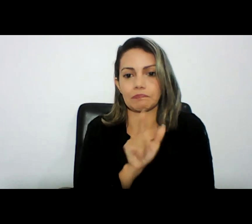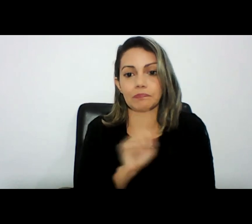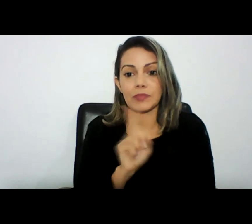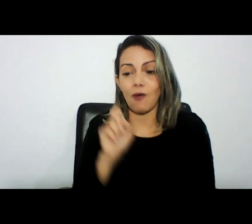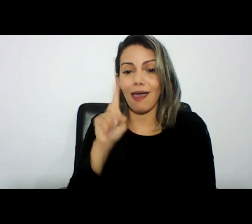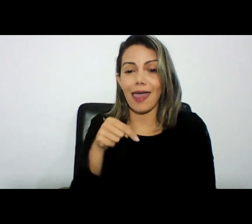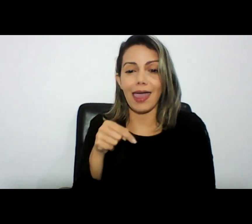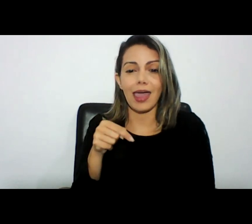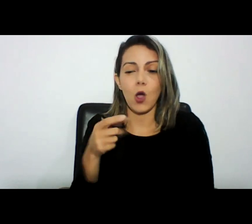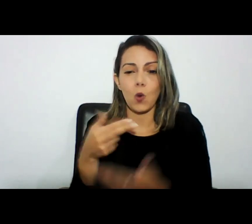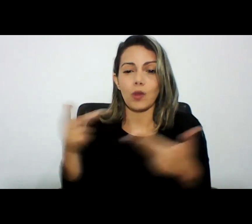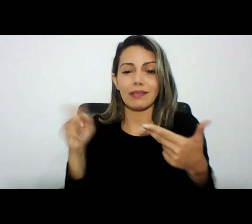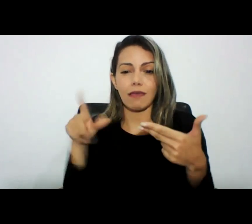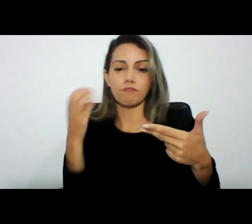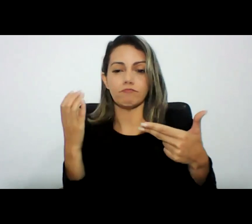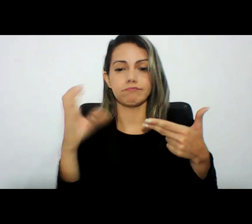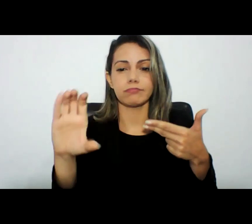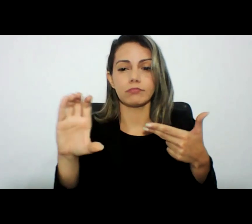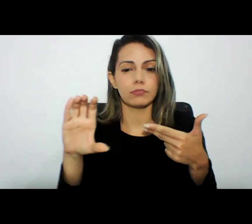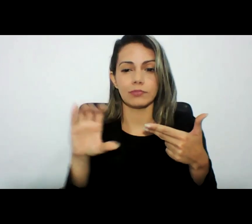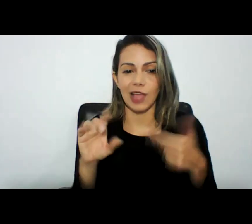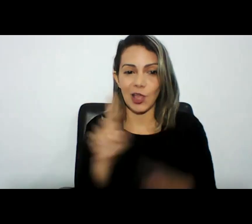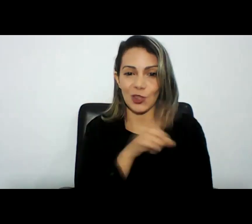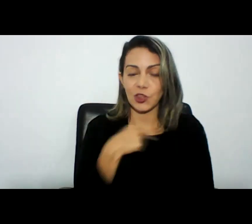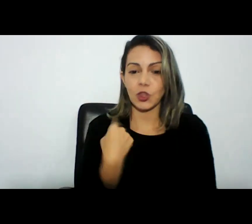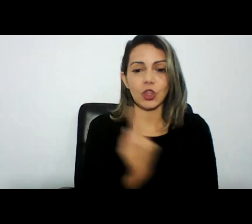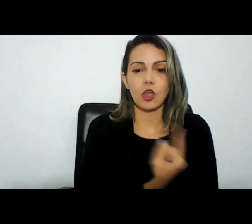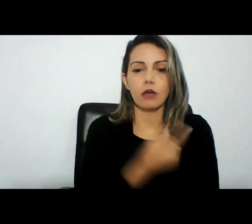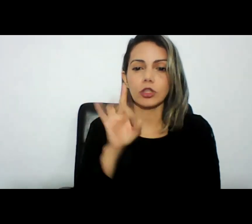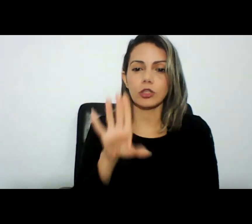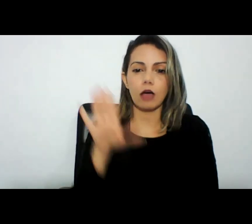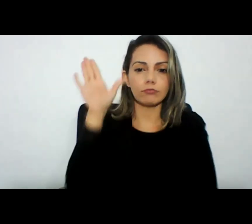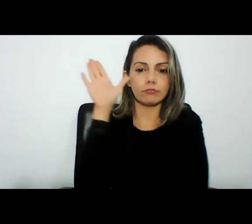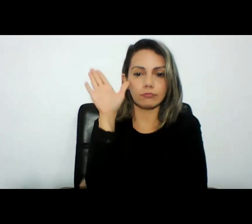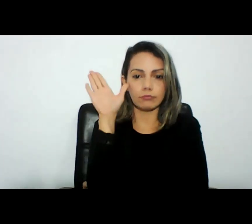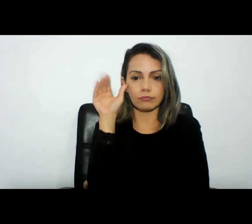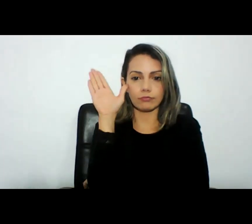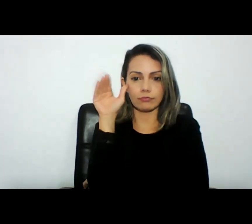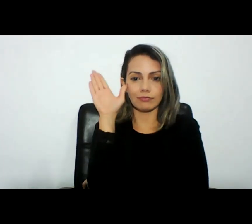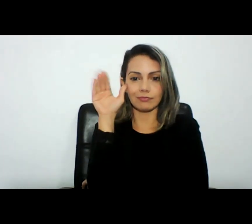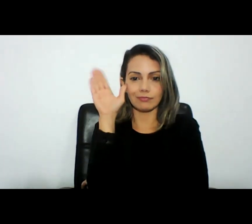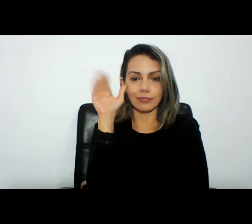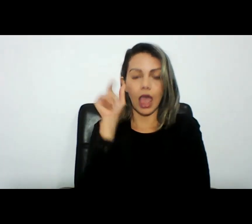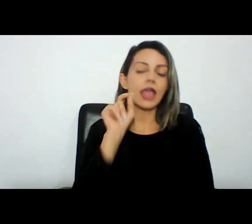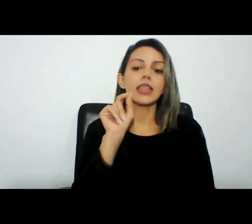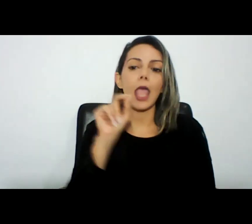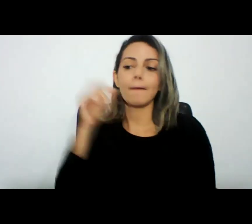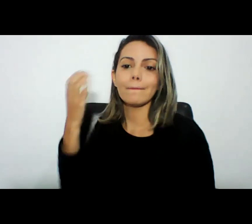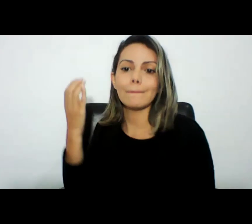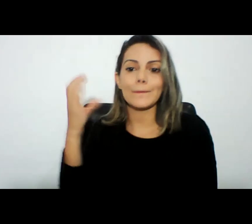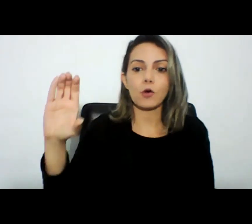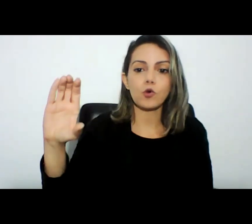o delegado de polícia e nós somos meros espectadores, quem praticou, quem postou a